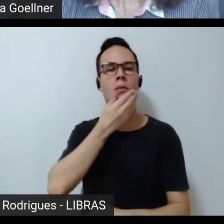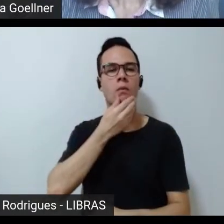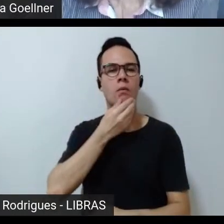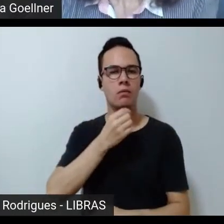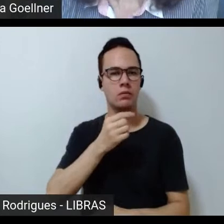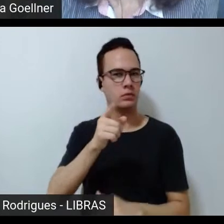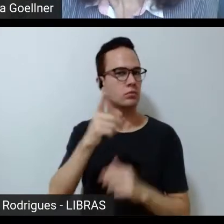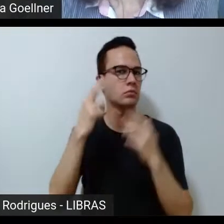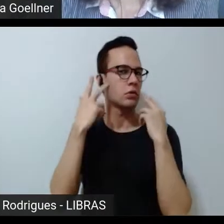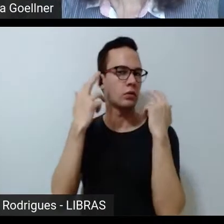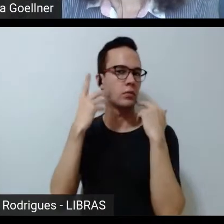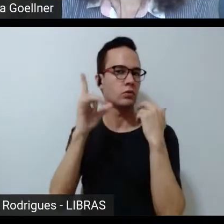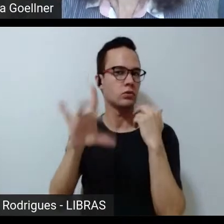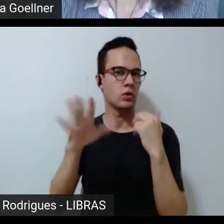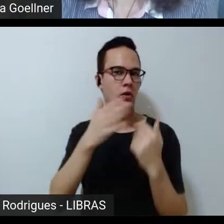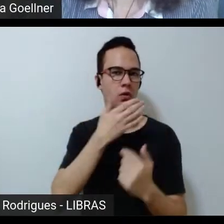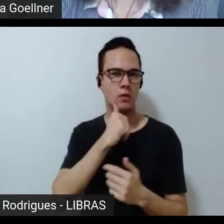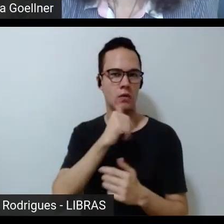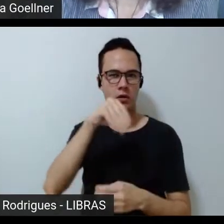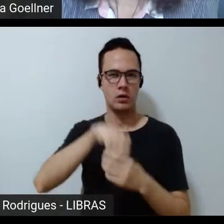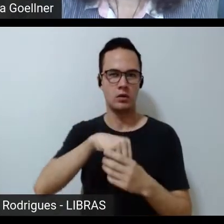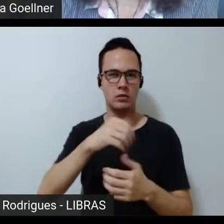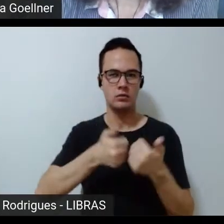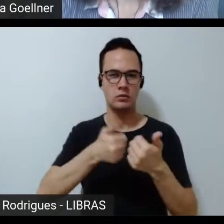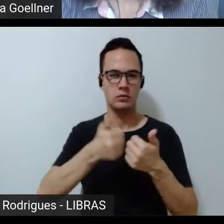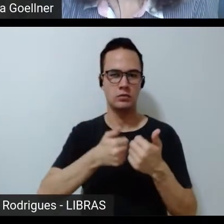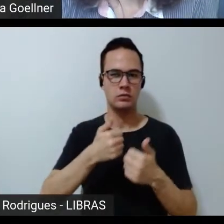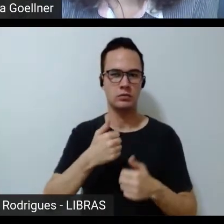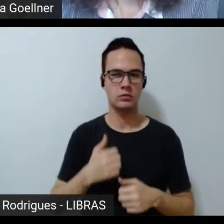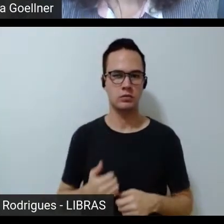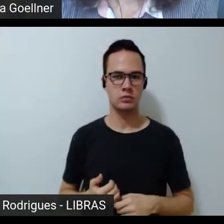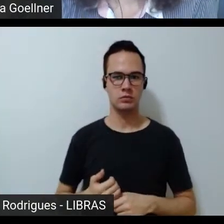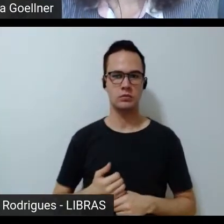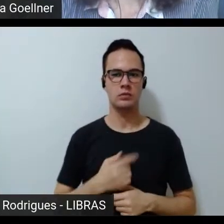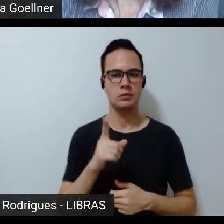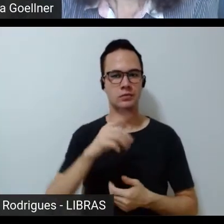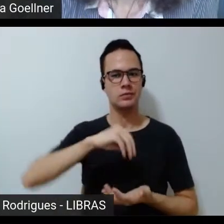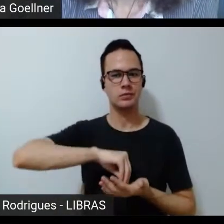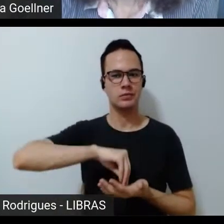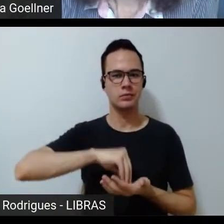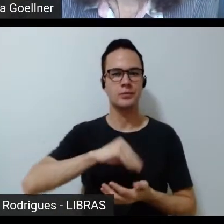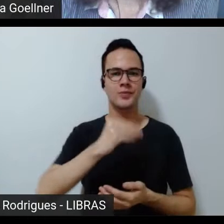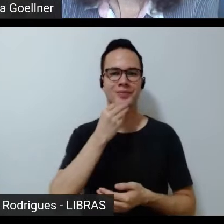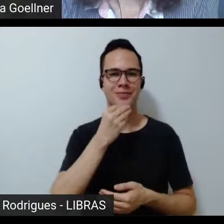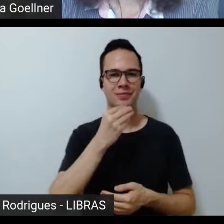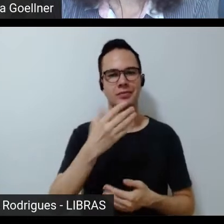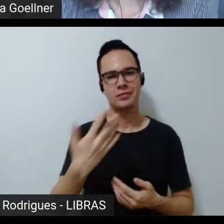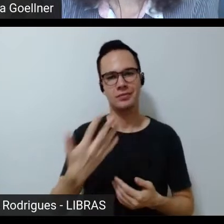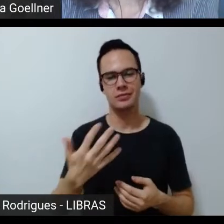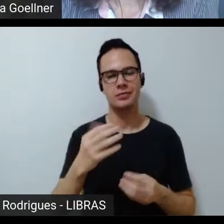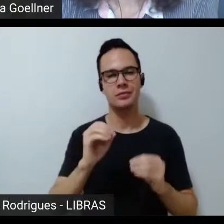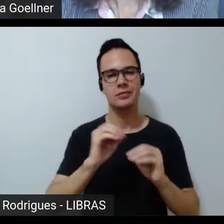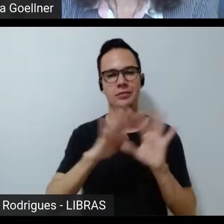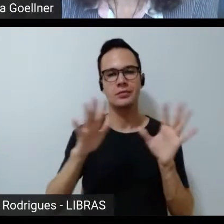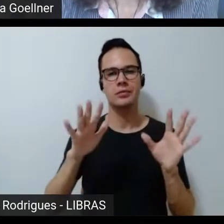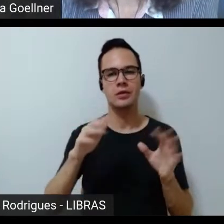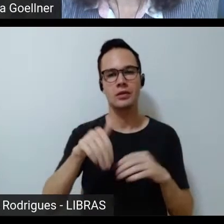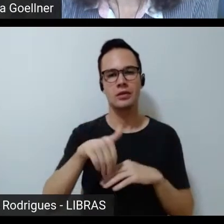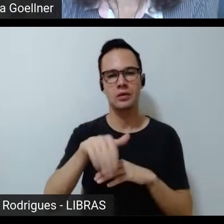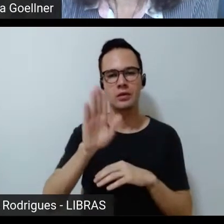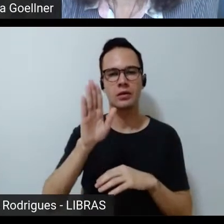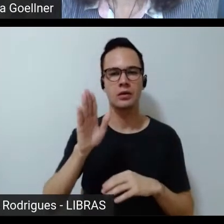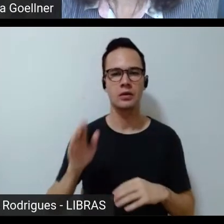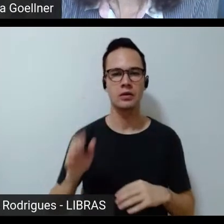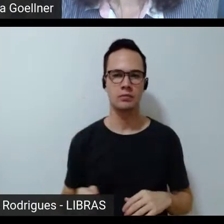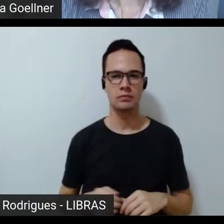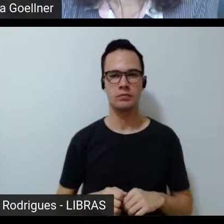normal que só eles estivessem lá. Então, a falta de oportunidades é exatamente o grande, talvez o maior